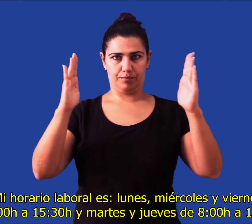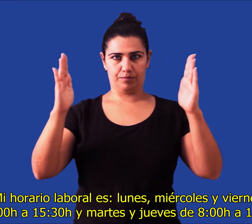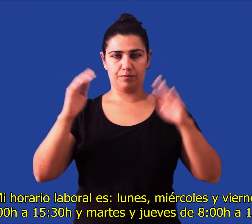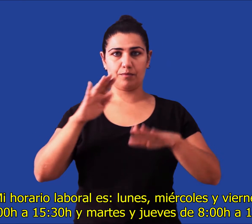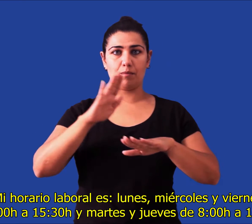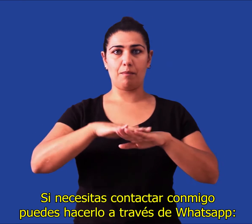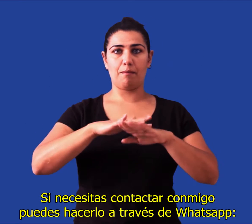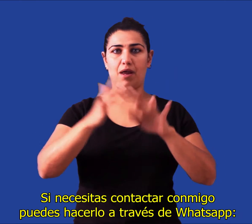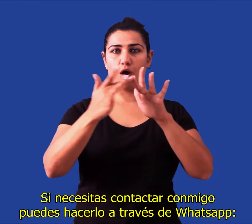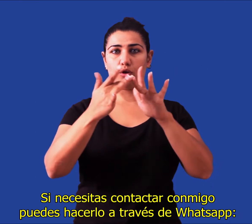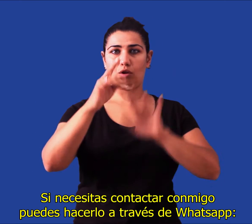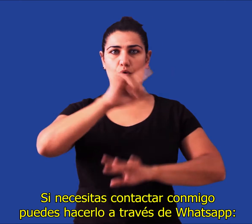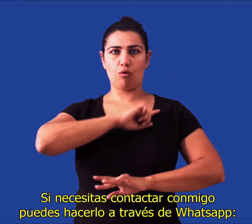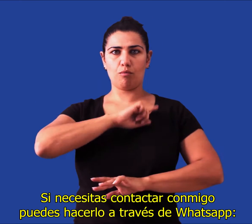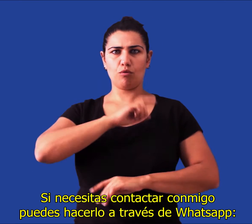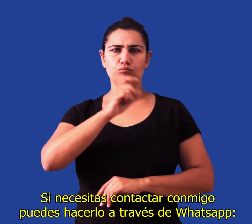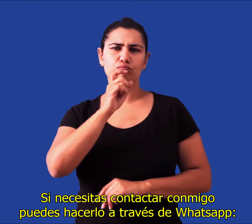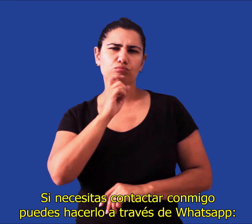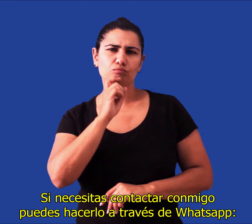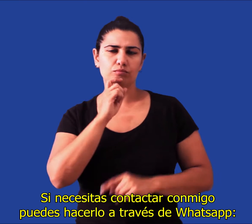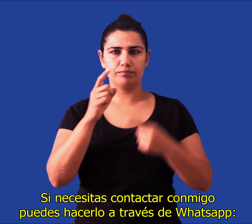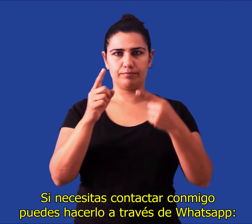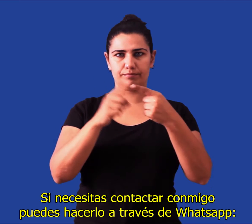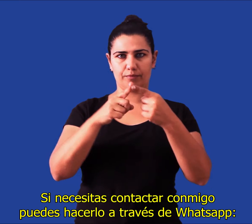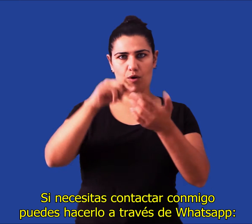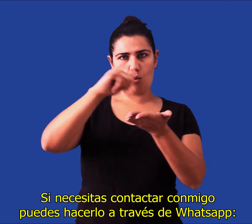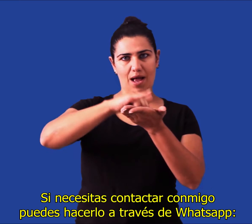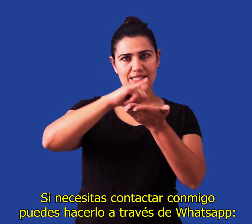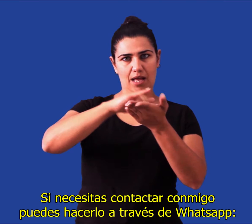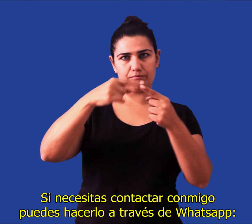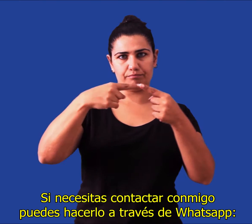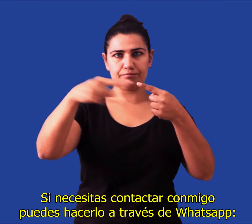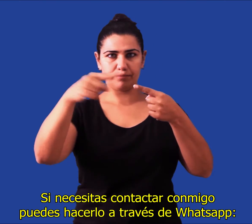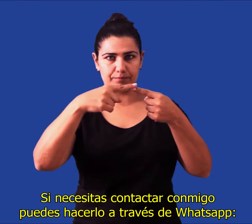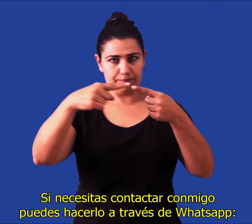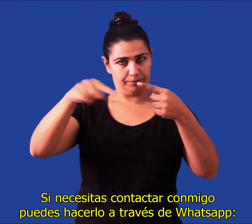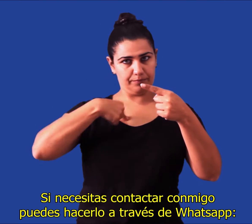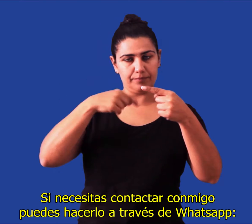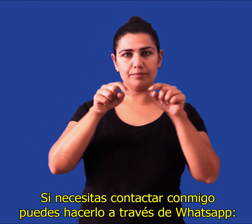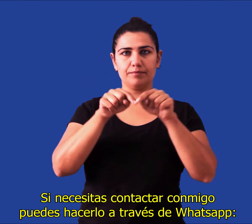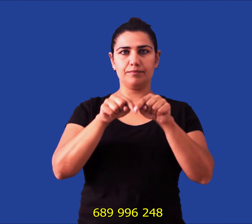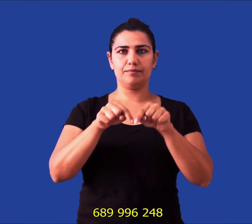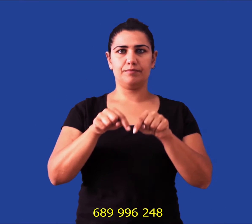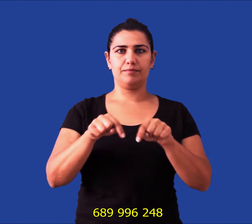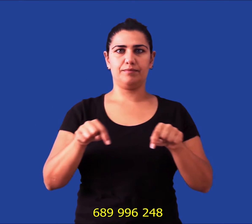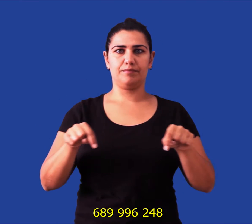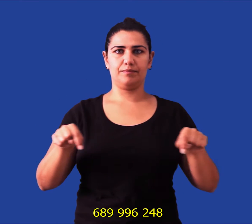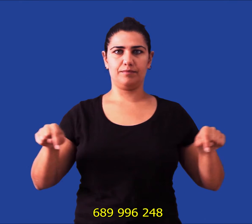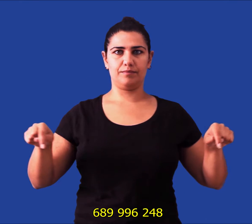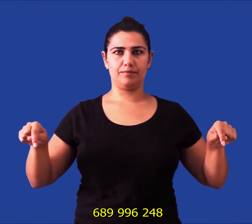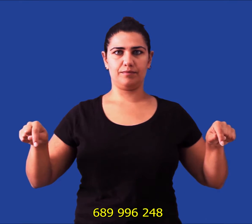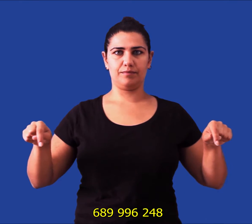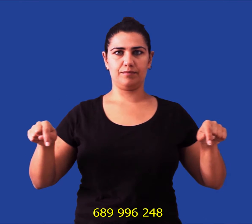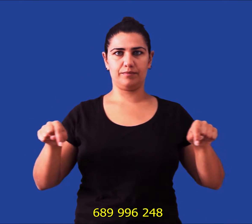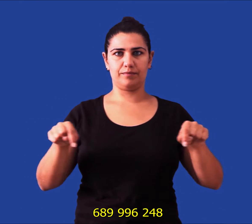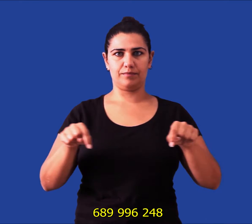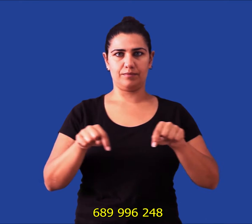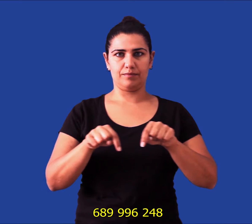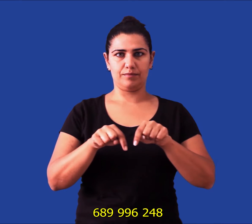Si necesitas contactar conmigo, puedes hacerlo a través de WhatsApp en el 689-996